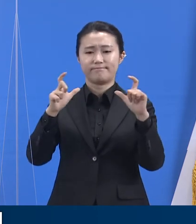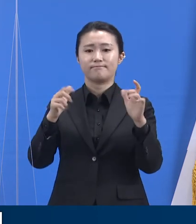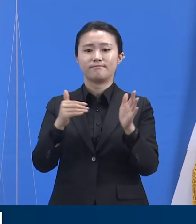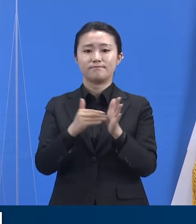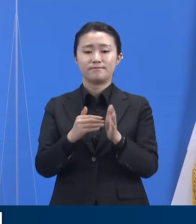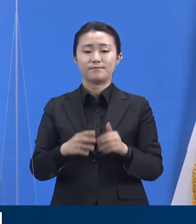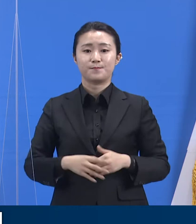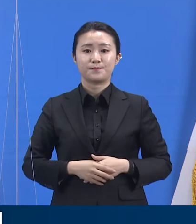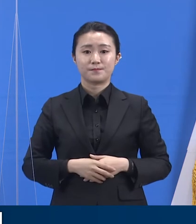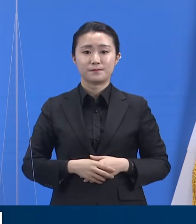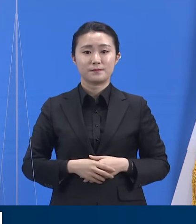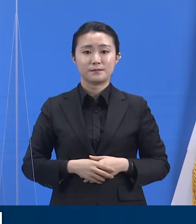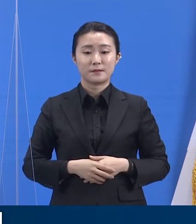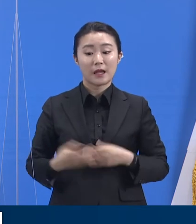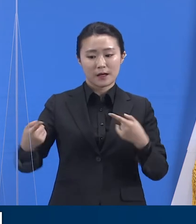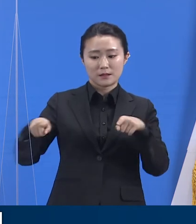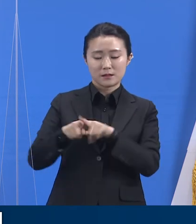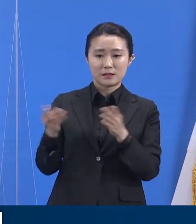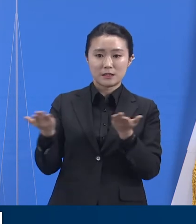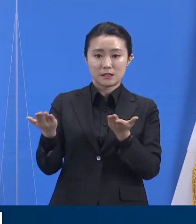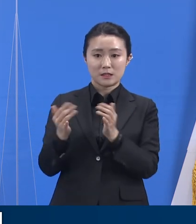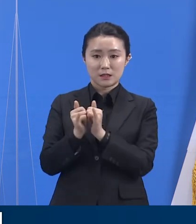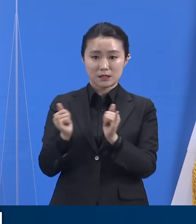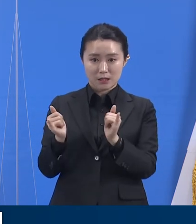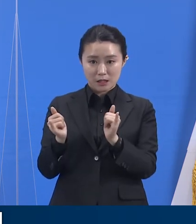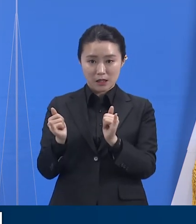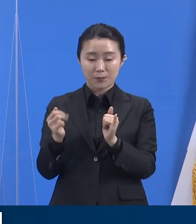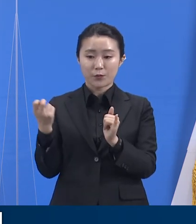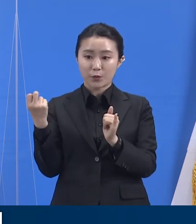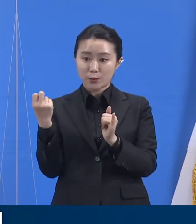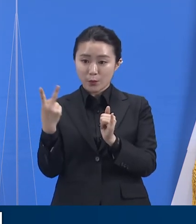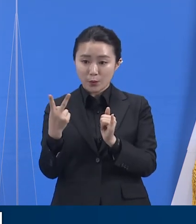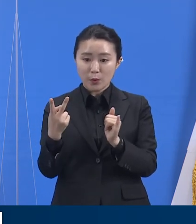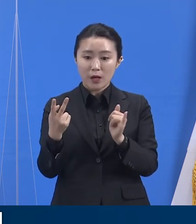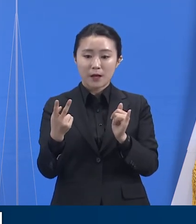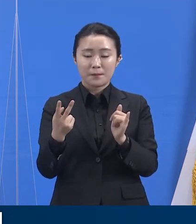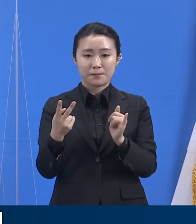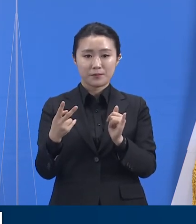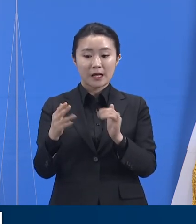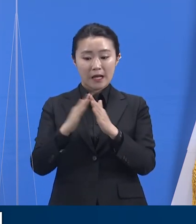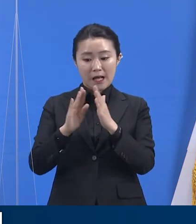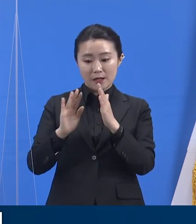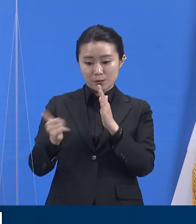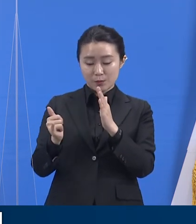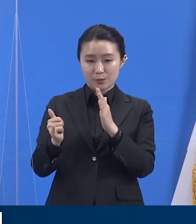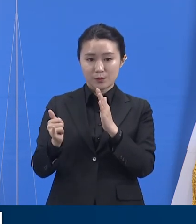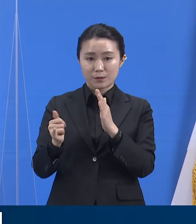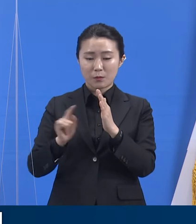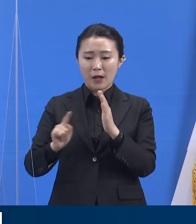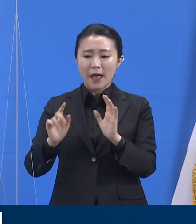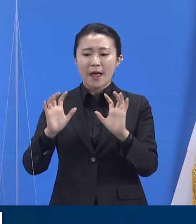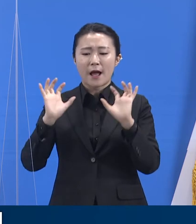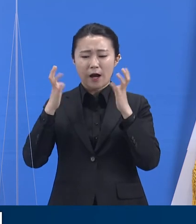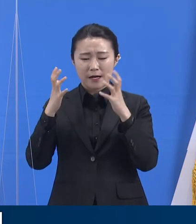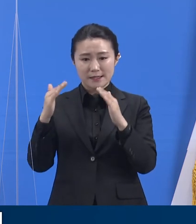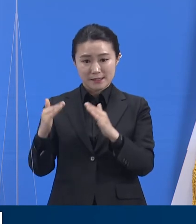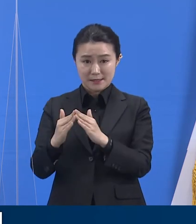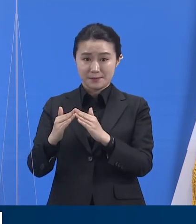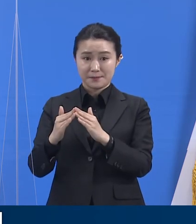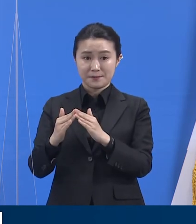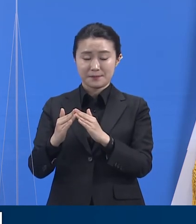이후 근무하던 제조업체와 확진자의 가족이 다니던 어린이집 등을 대상으로 접촉자 검사가 실시되었고